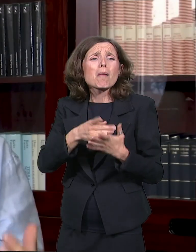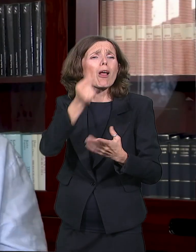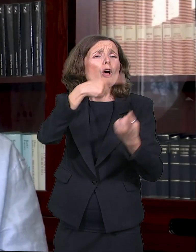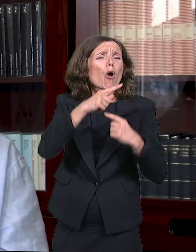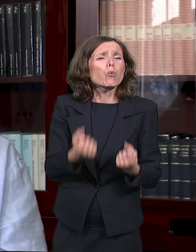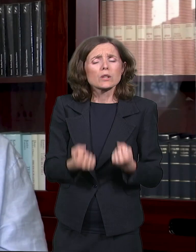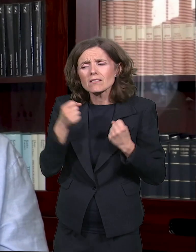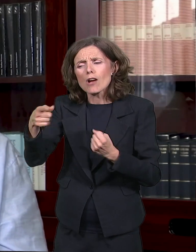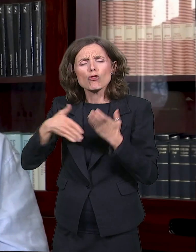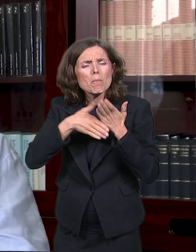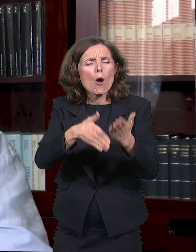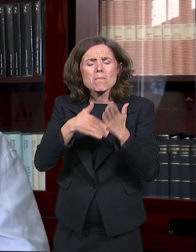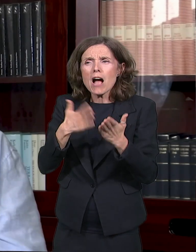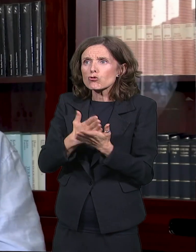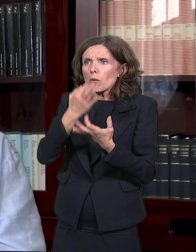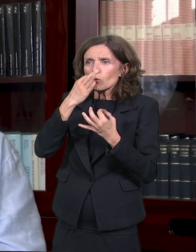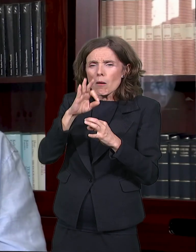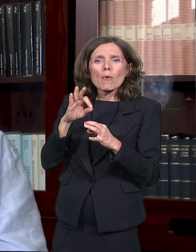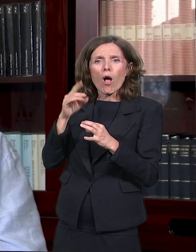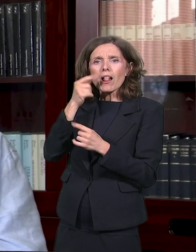I oni su u njemu prepoznali tu kuću